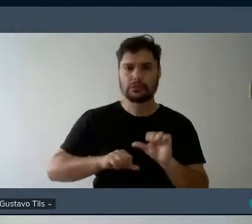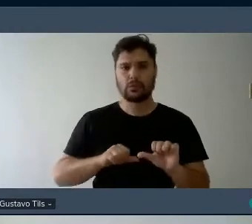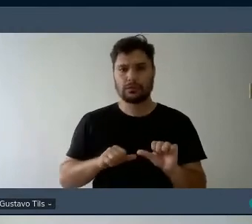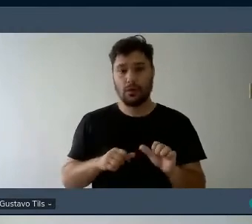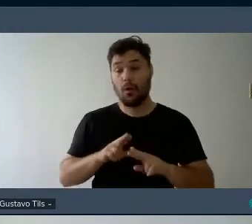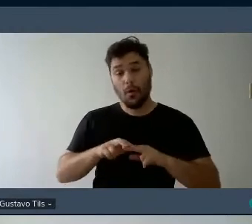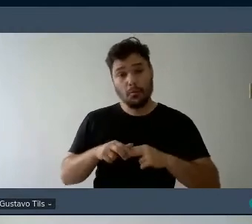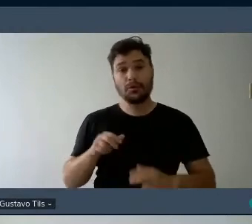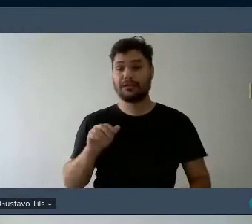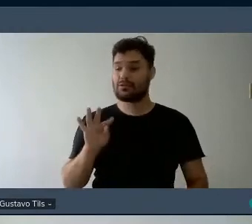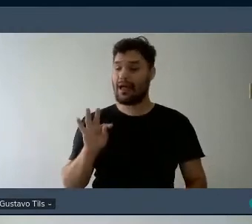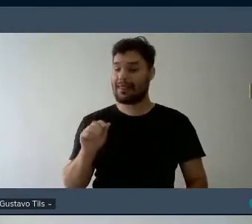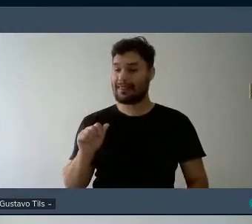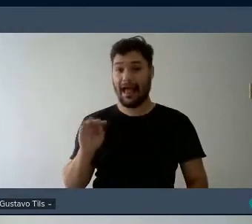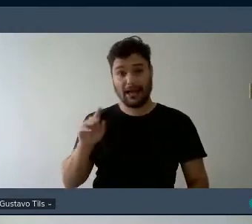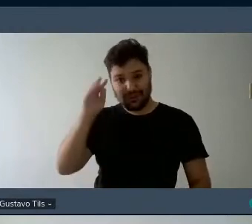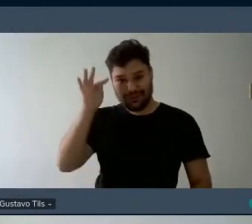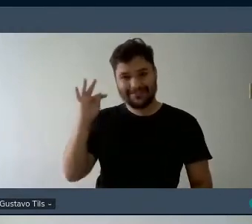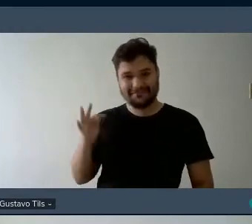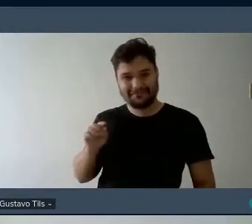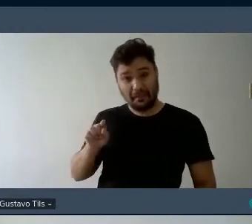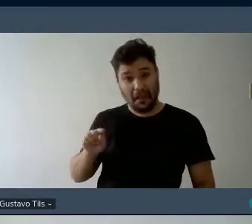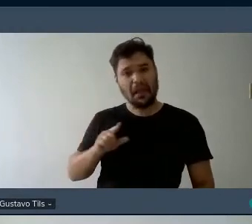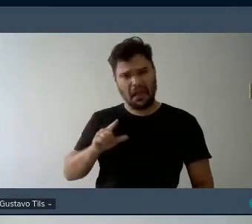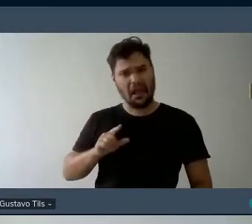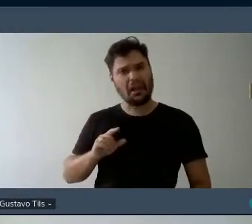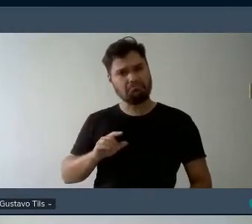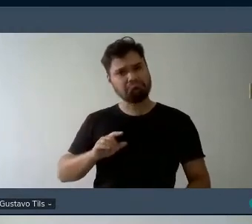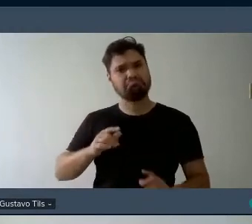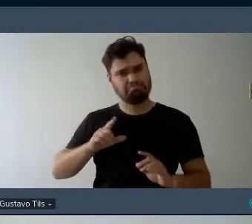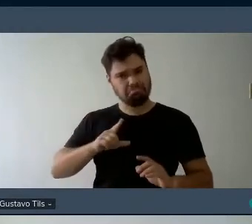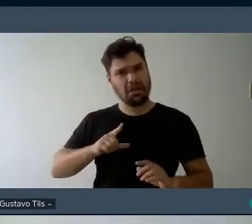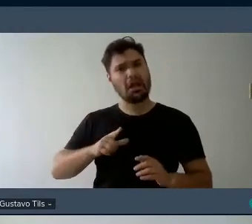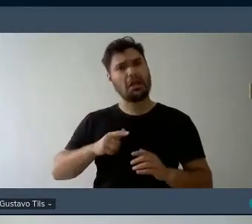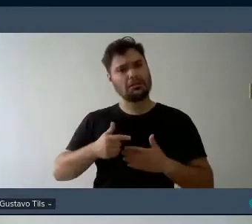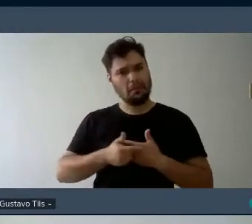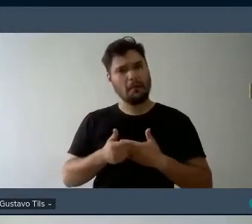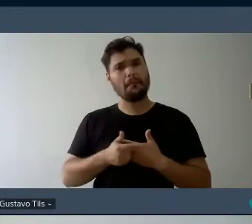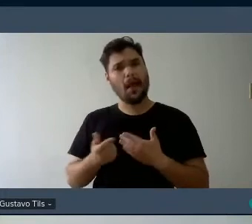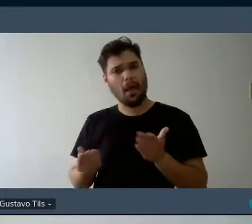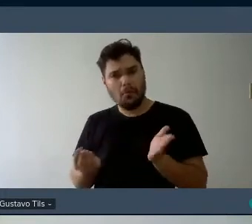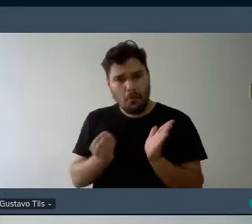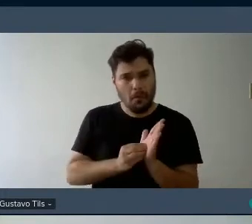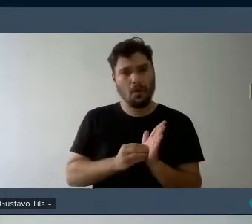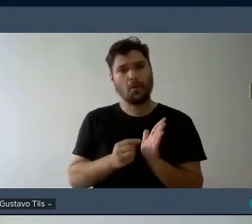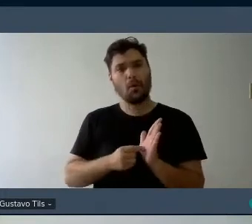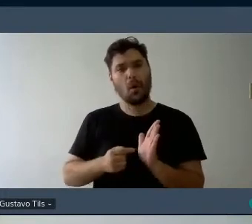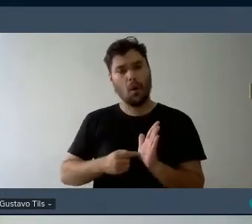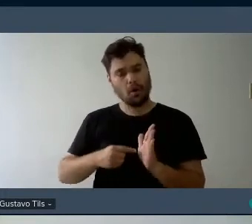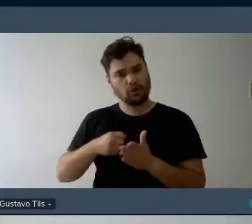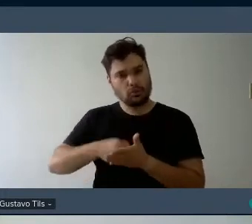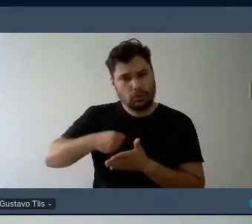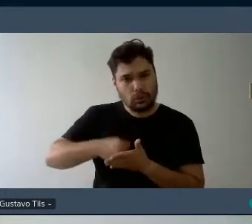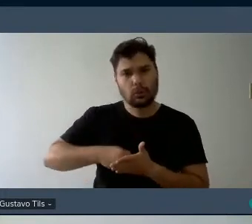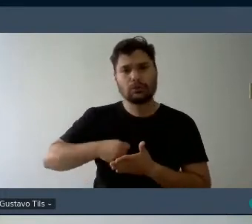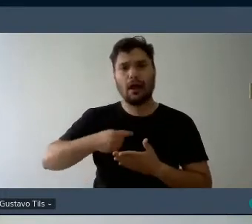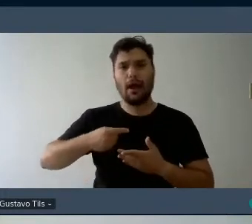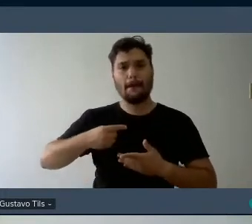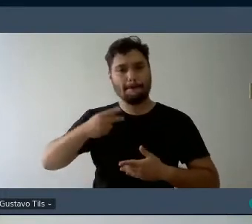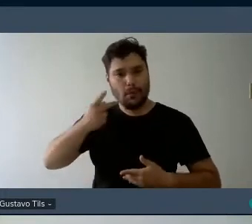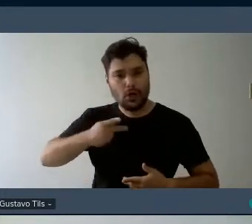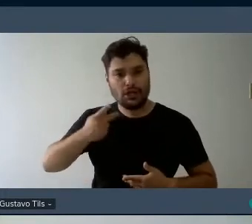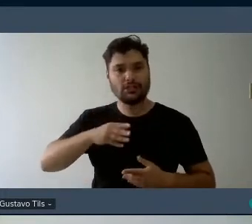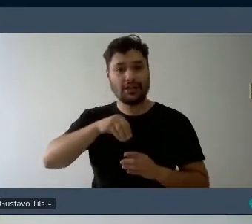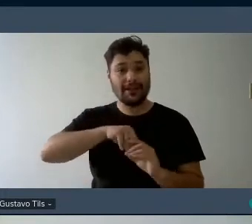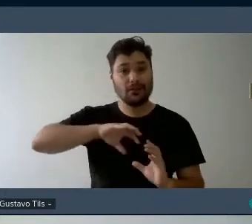Tati cumpre brilhantemente com o texto dela esse lugar de luta política de transformação do mundo a partir